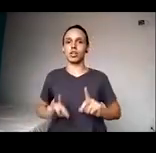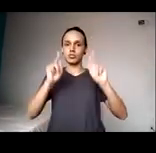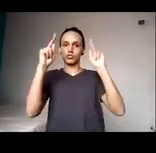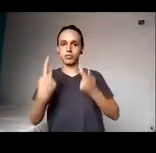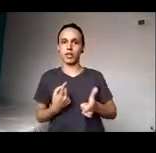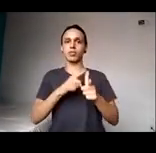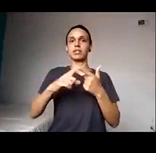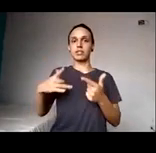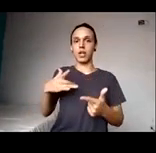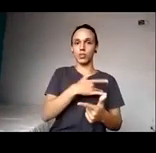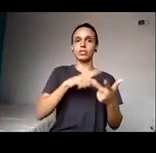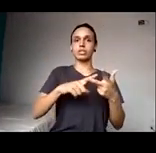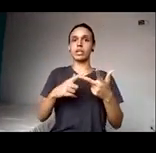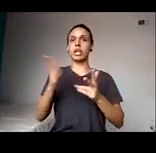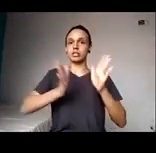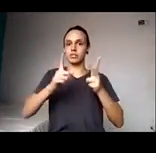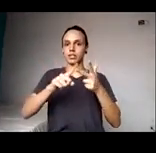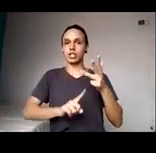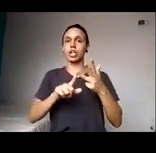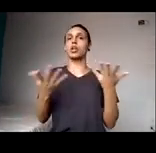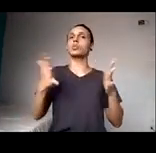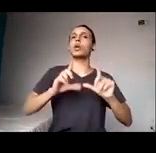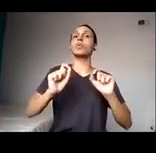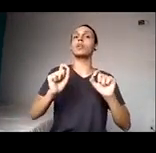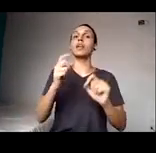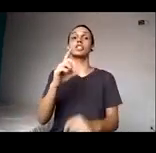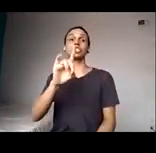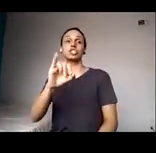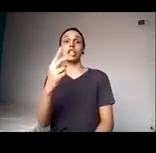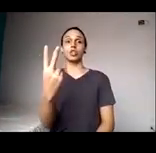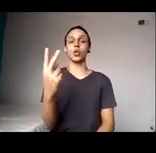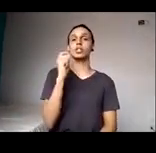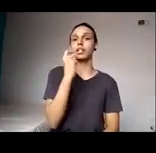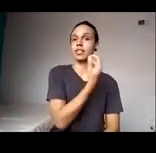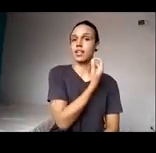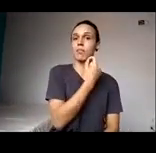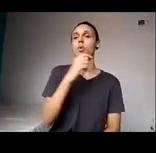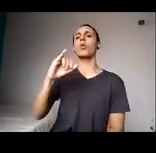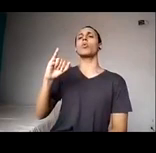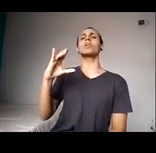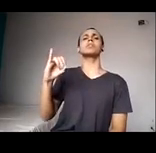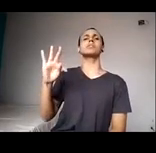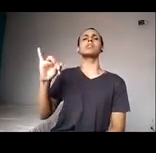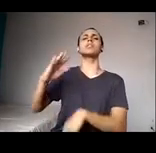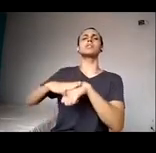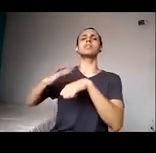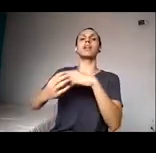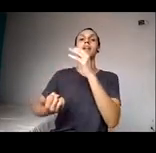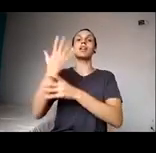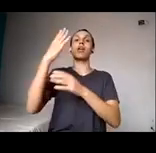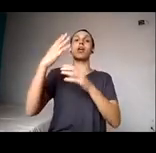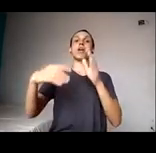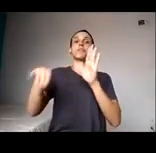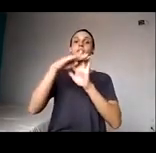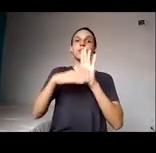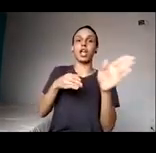que no dia 22 de setembro o ICICT irá lançar um manual com orientações sobre acessibilidade e inclusão para profissionais da